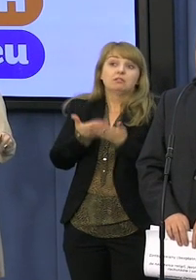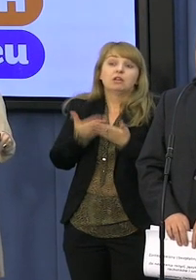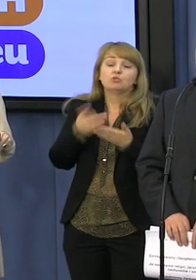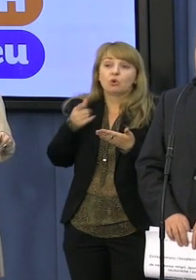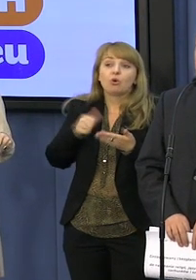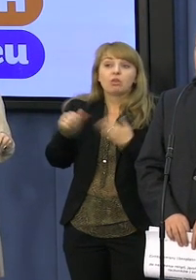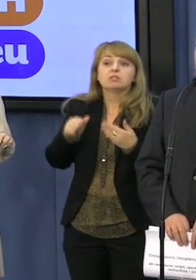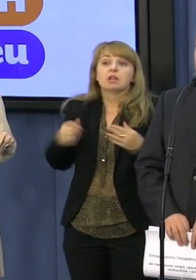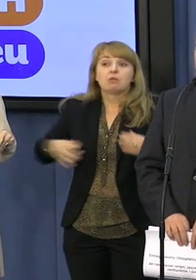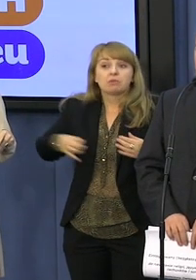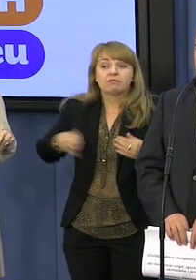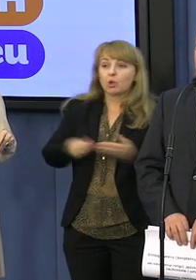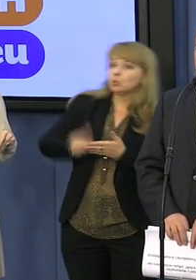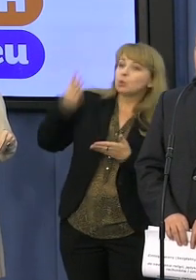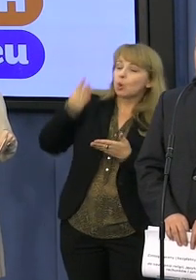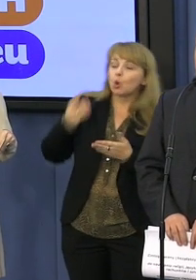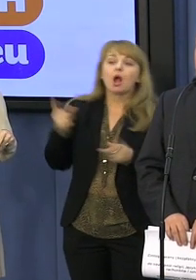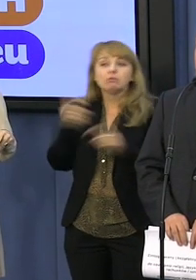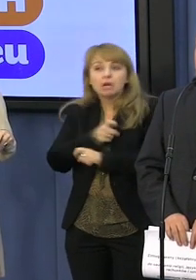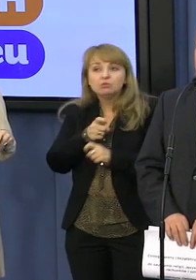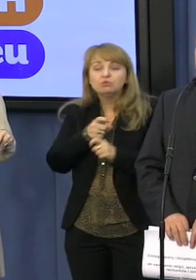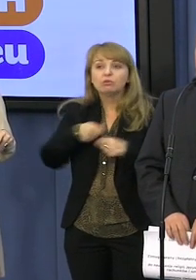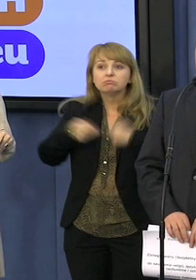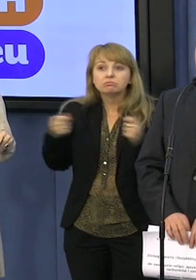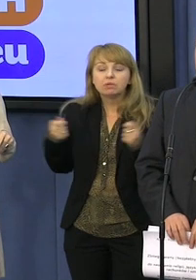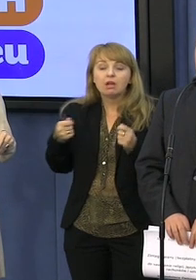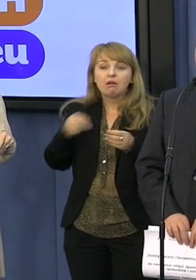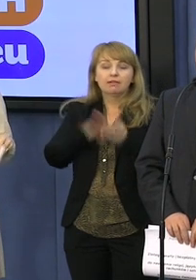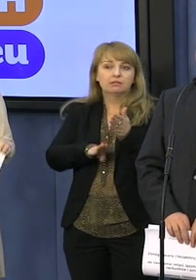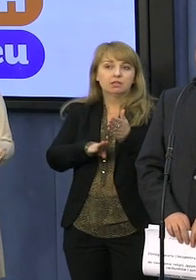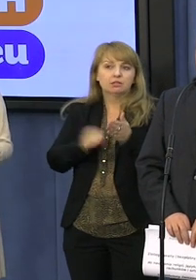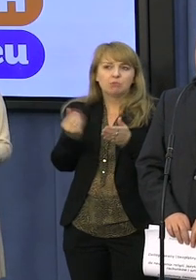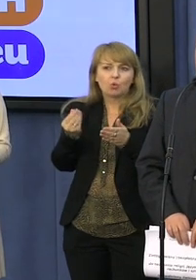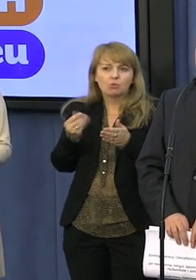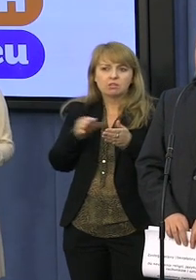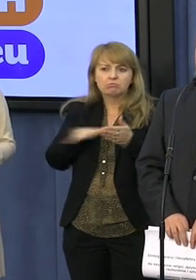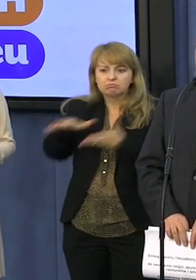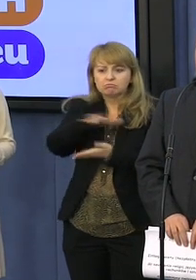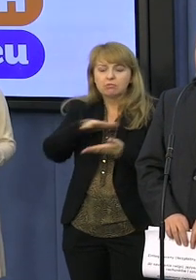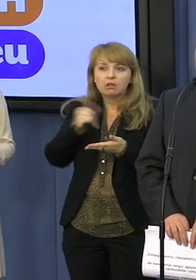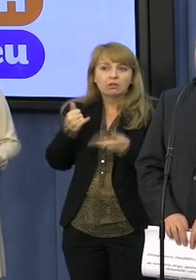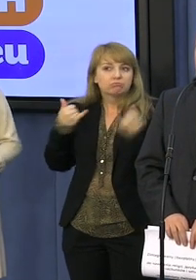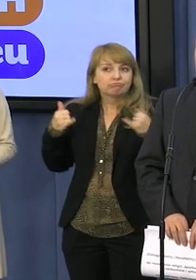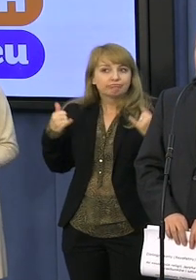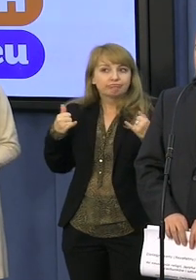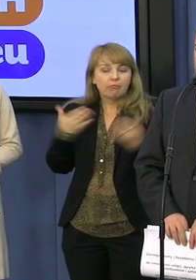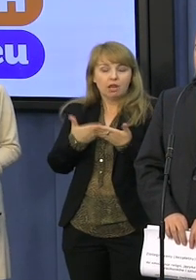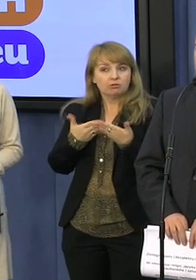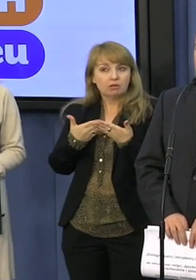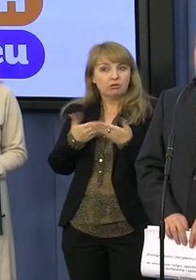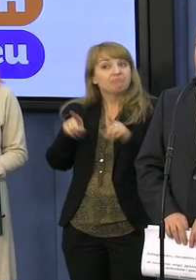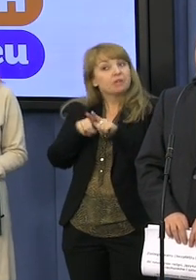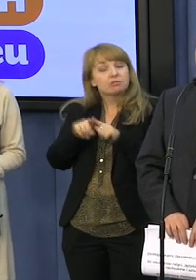a państwo wotaniej, skoro te pieniądze gdzieś krążą, a nie trafiają gdzie mają być. Druga sprawa to jest oczywiście czas przygotowania tego